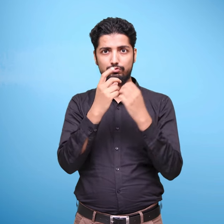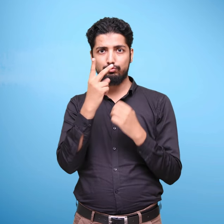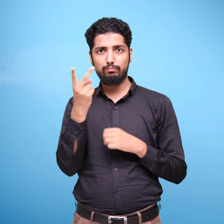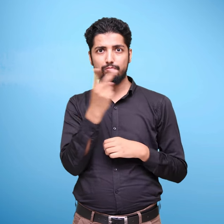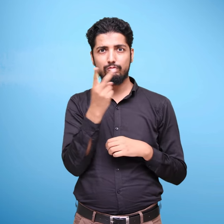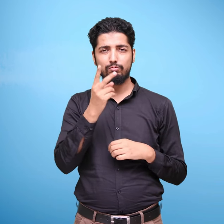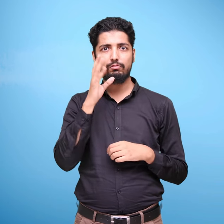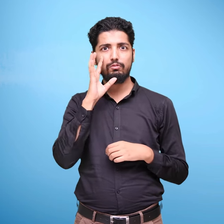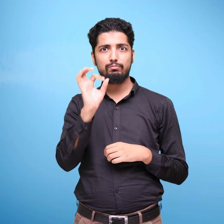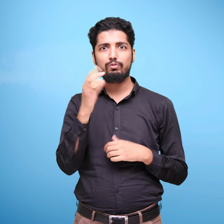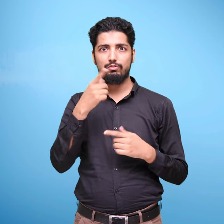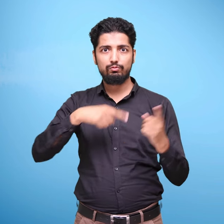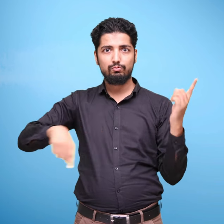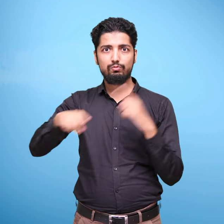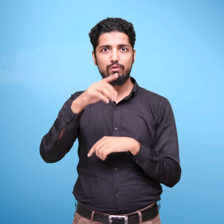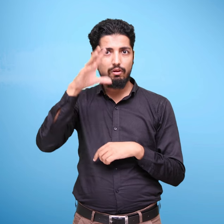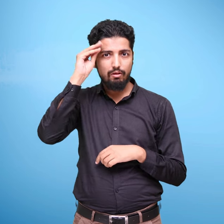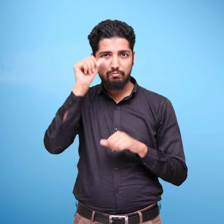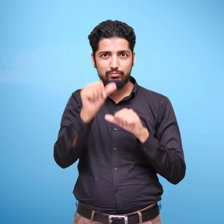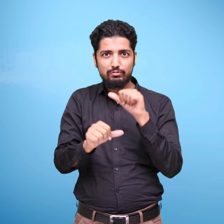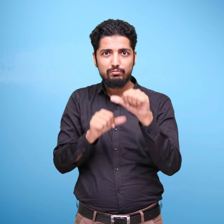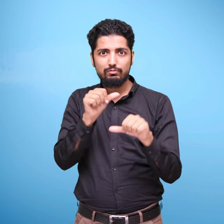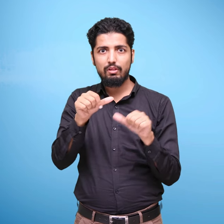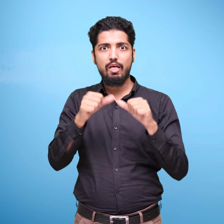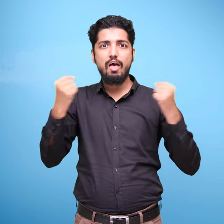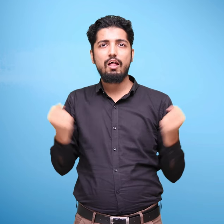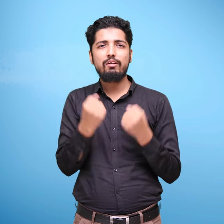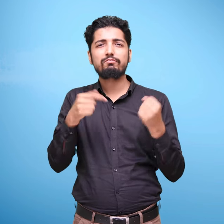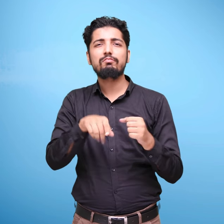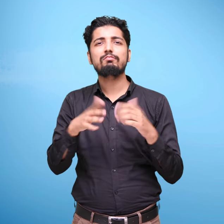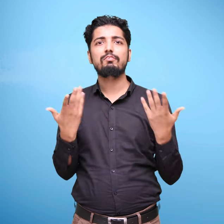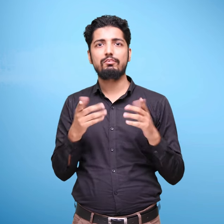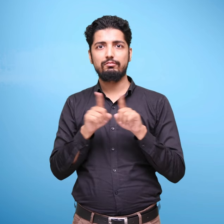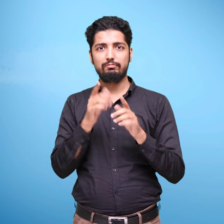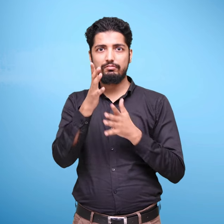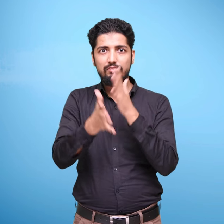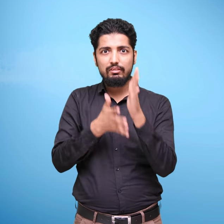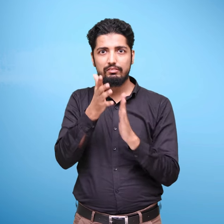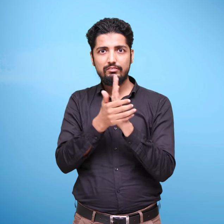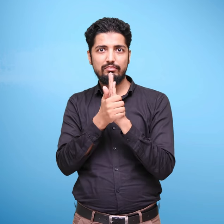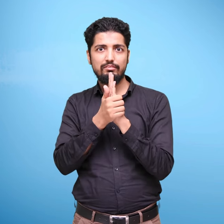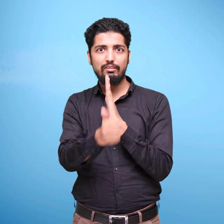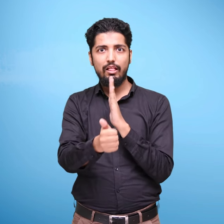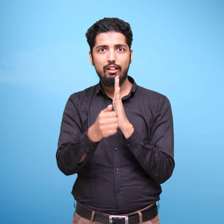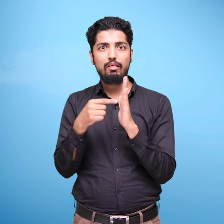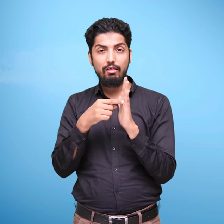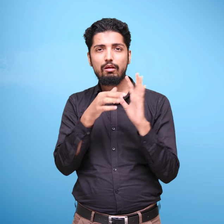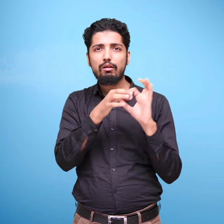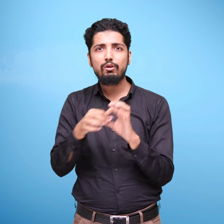उपागम को समुचत रूप से व्याख्यायत करती है। इस रिष्टिकोण के अनुसार पाठ पुस्तकें सीखने की